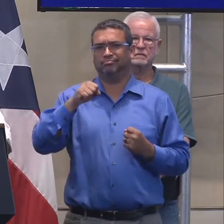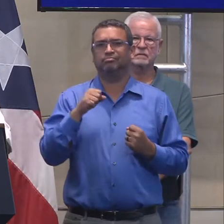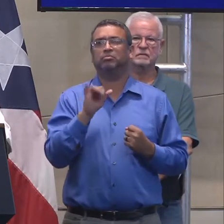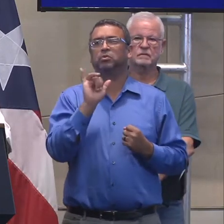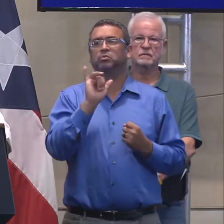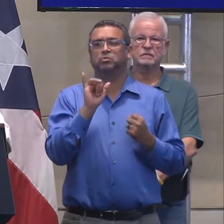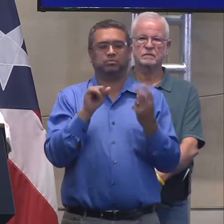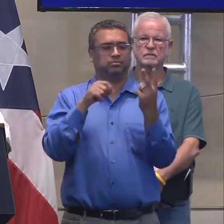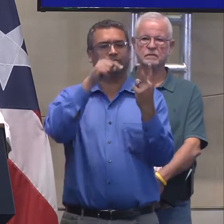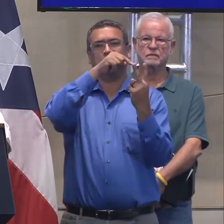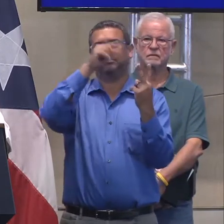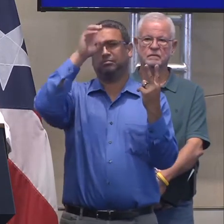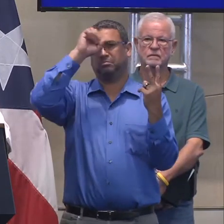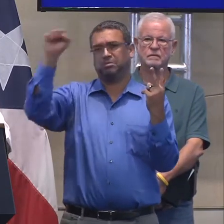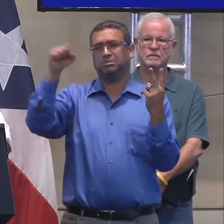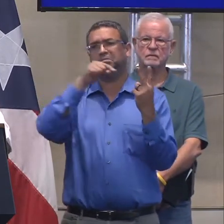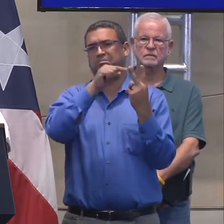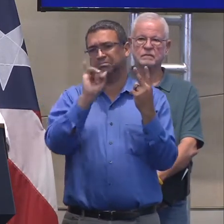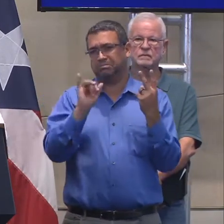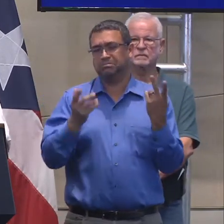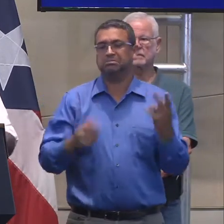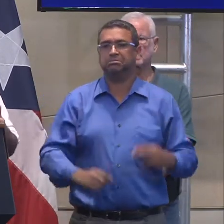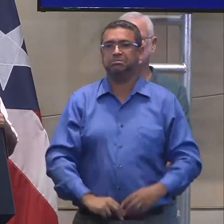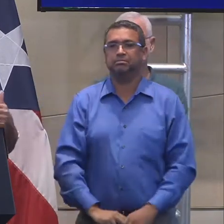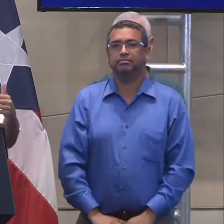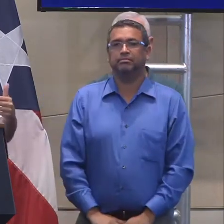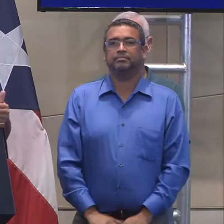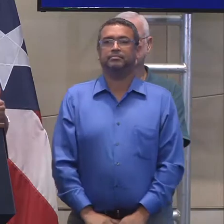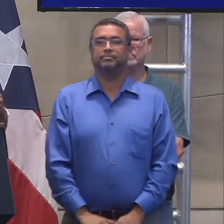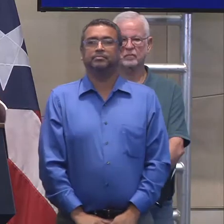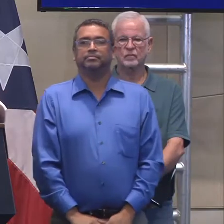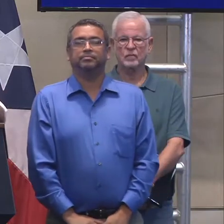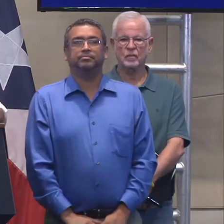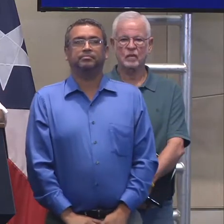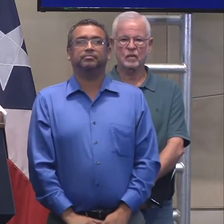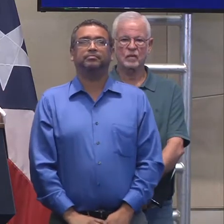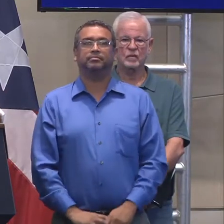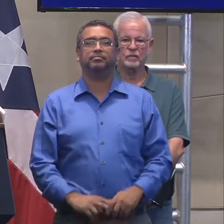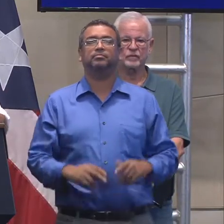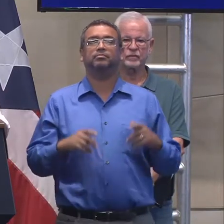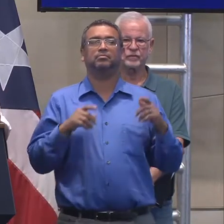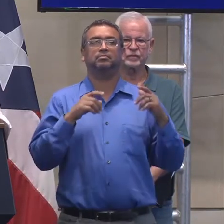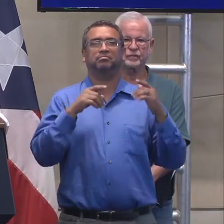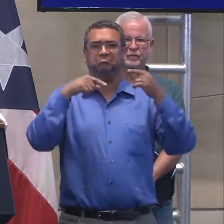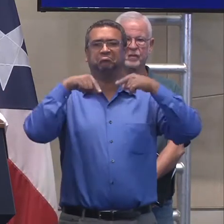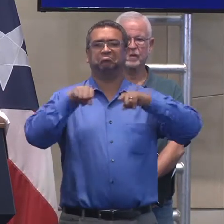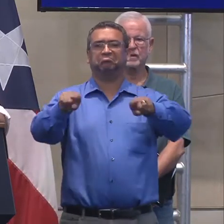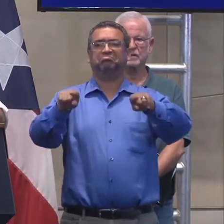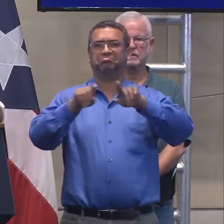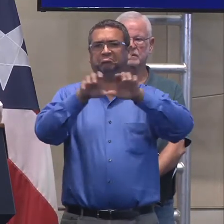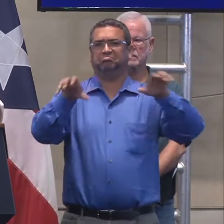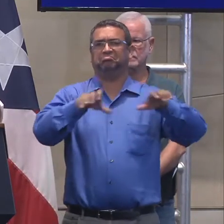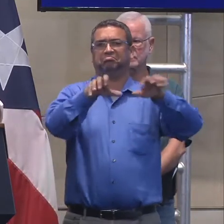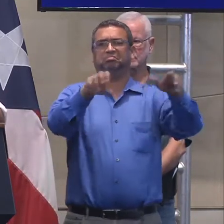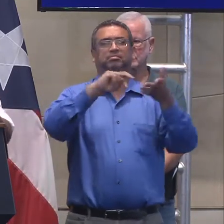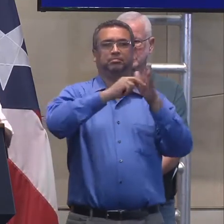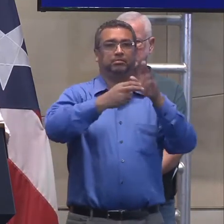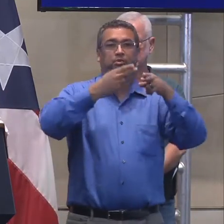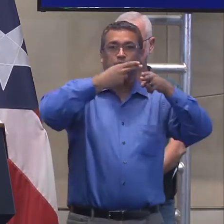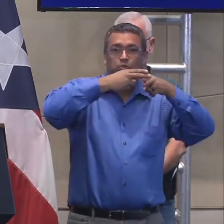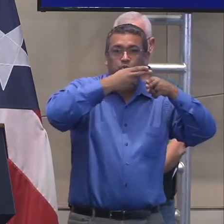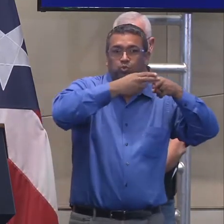gestión y que se iba a estar trabajando tanto lo inmediato, como típicamente funciona, que se